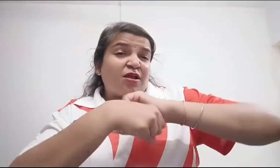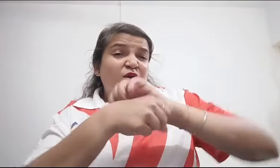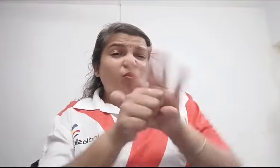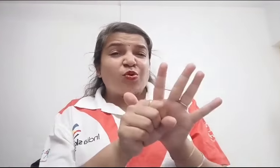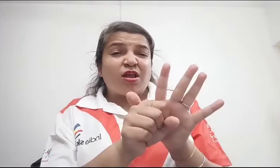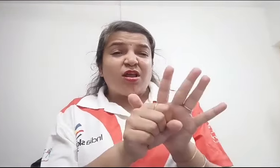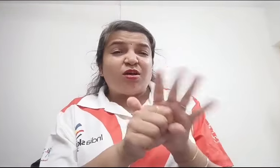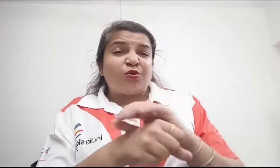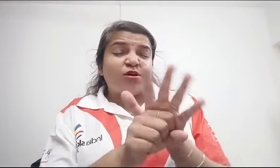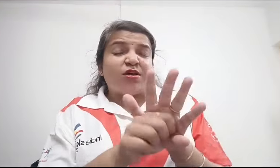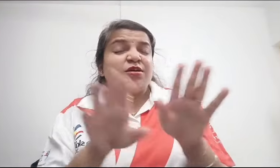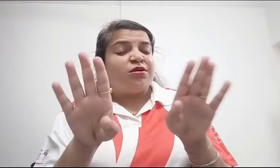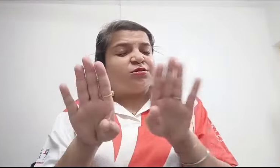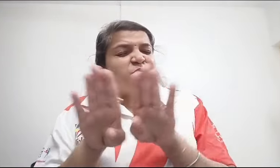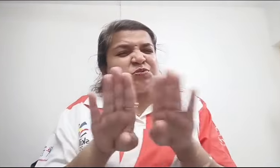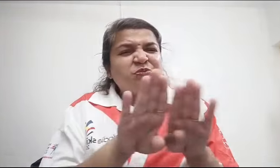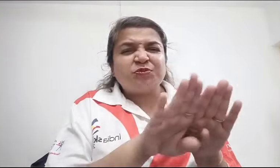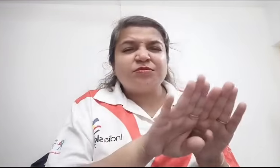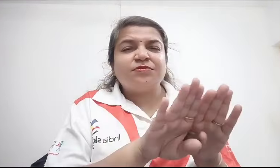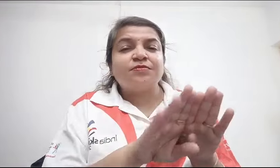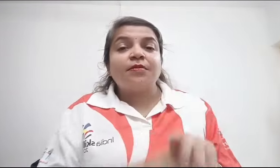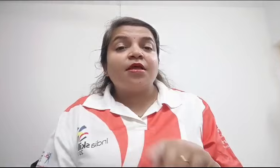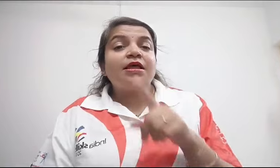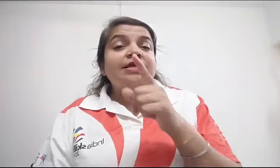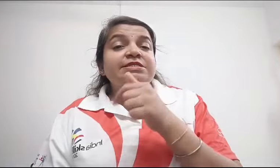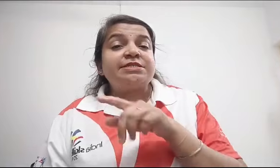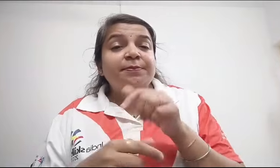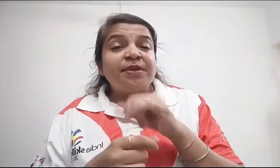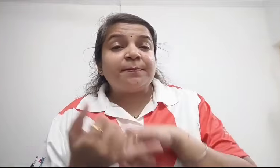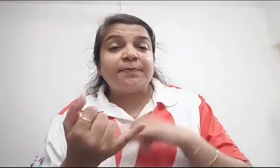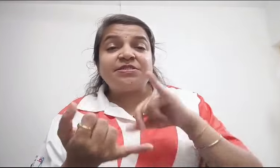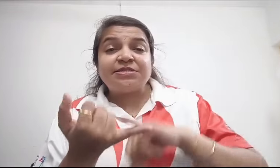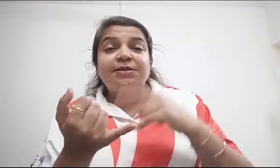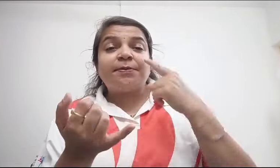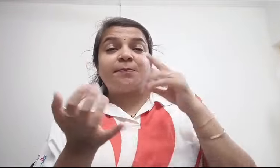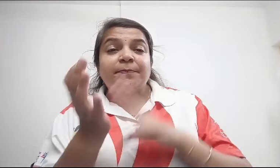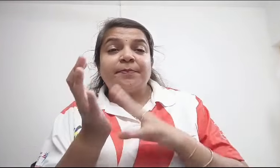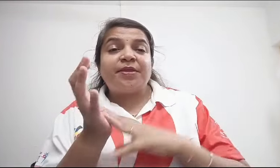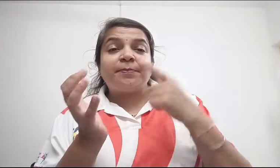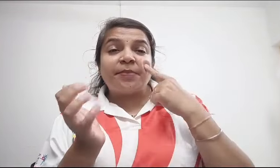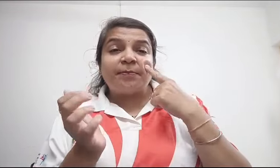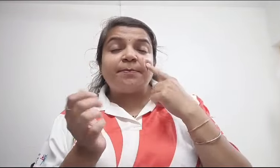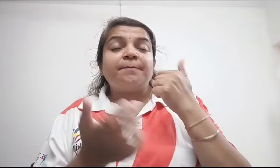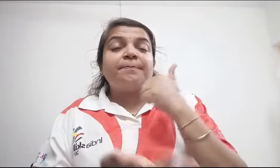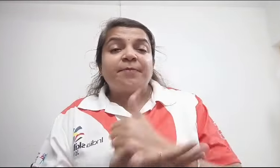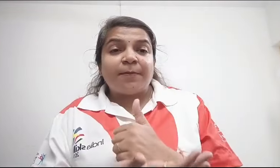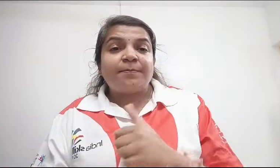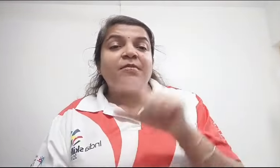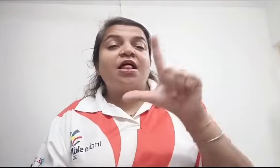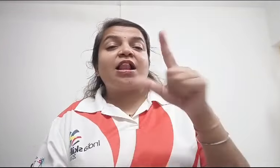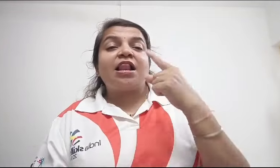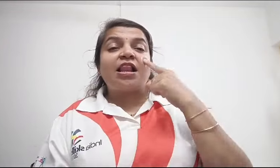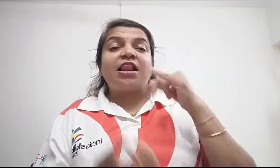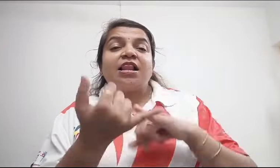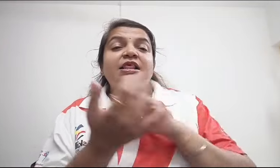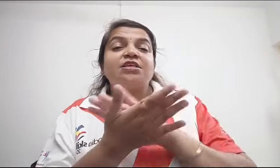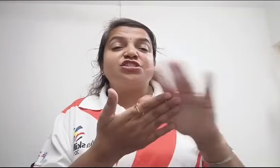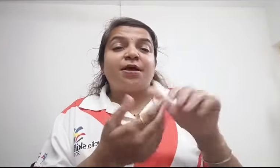बाद में मुझे पता चला कि मैं मेरा फैशन डिजाइनिंग का एजुकेशन जो मैंने पूरा किया है,